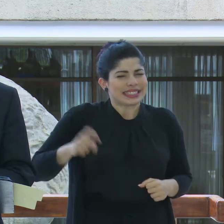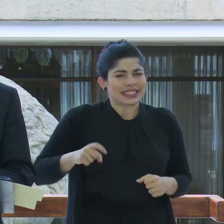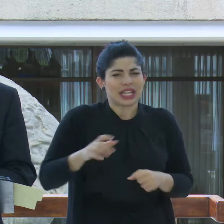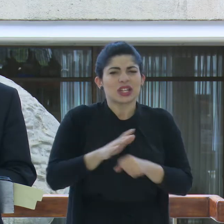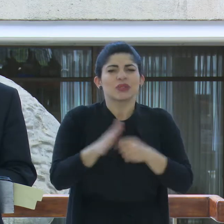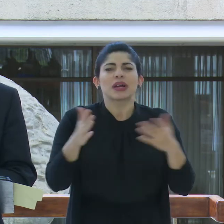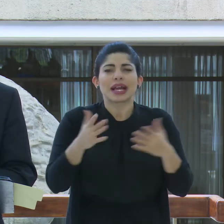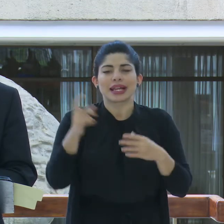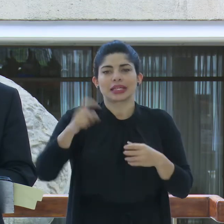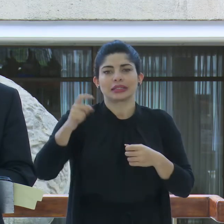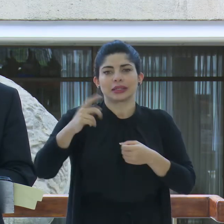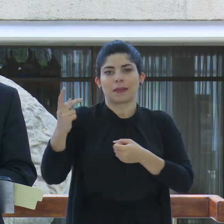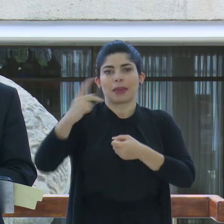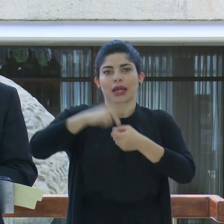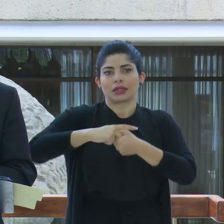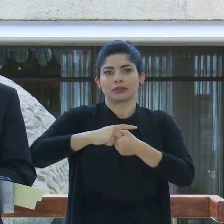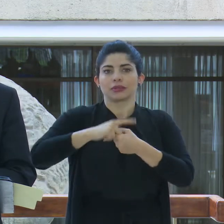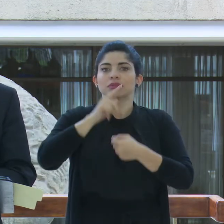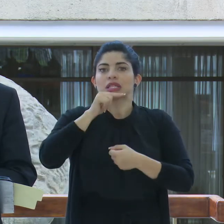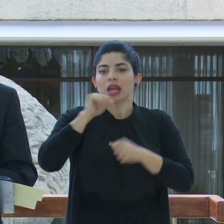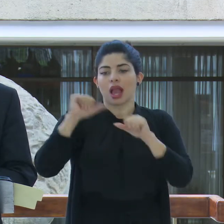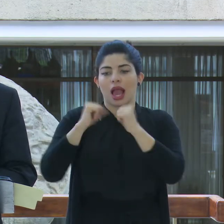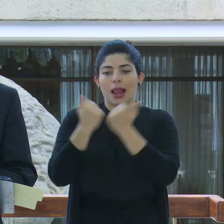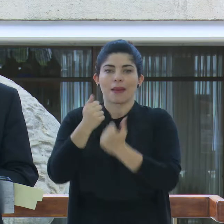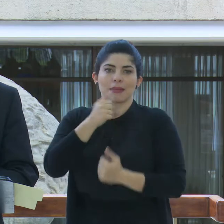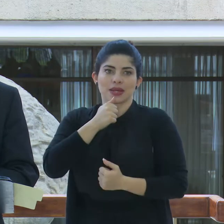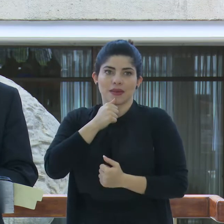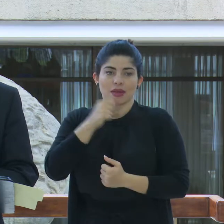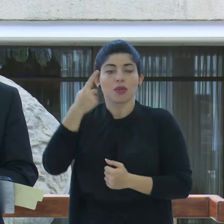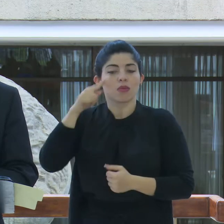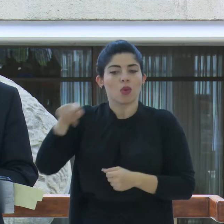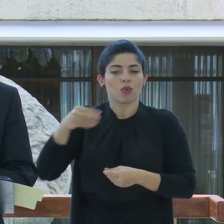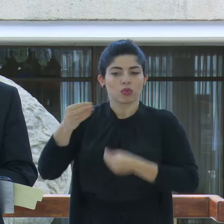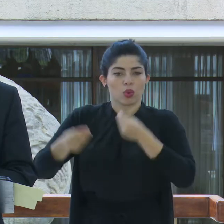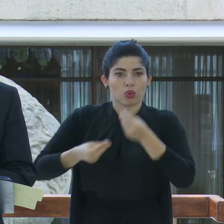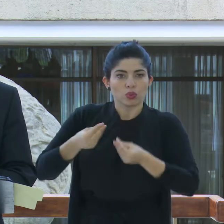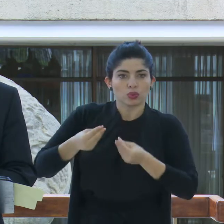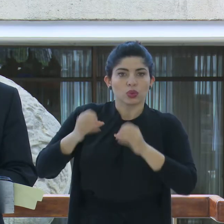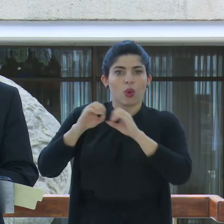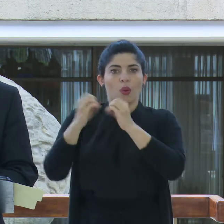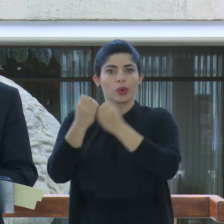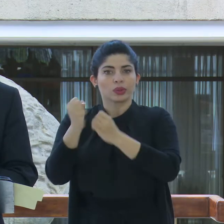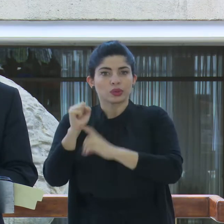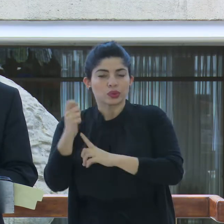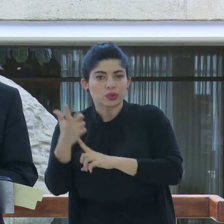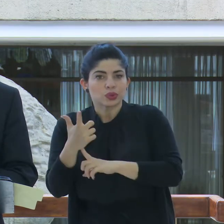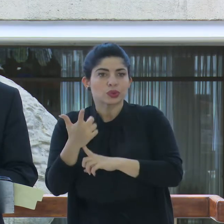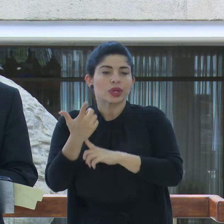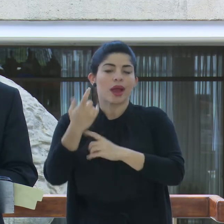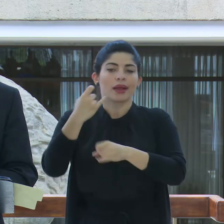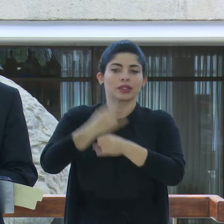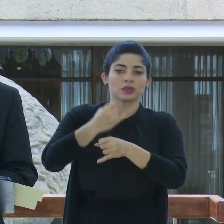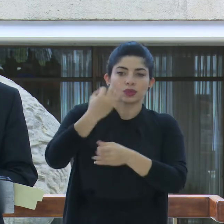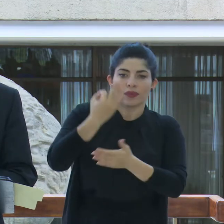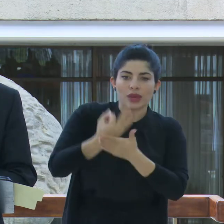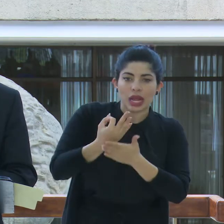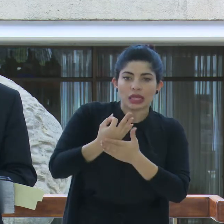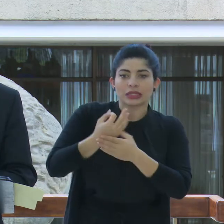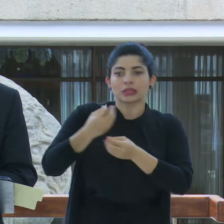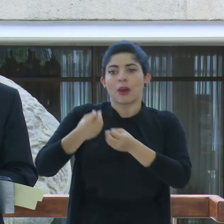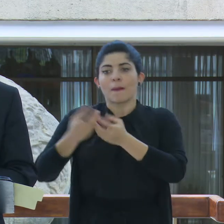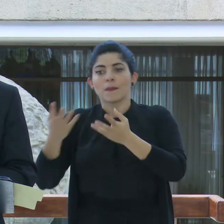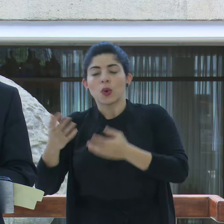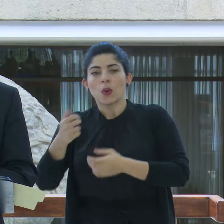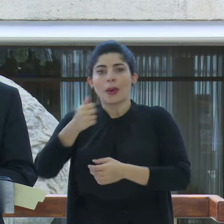la participación del sector privado productivo, de las organizaciones sociales, de las entidades financieras públicas y